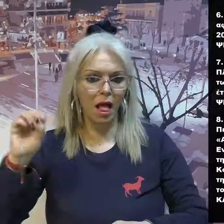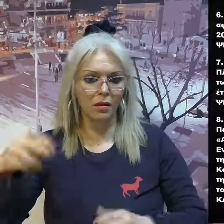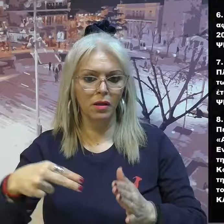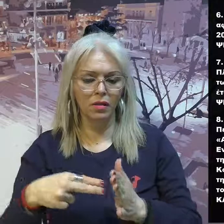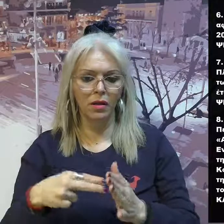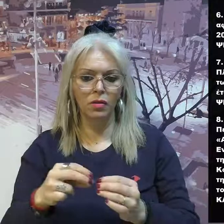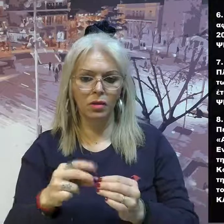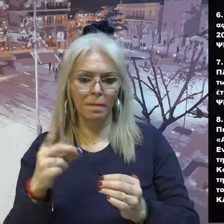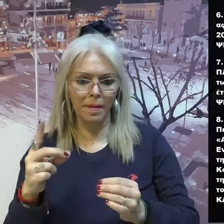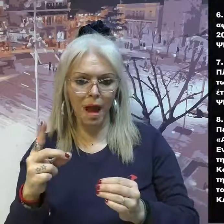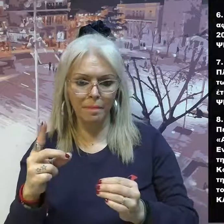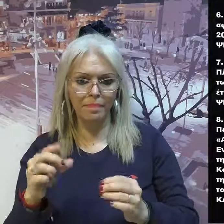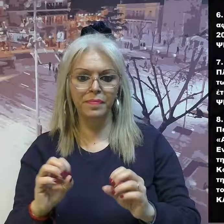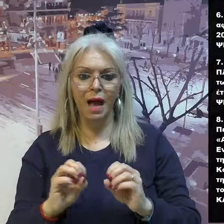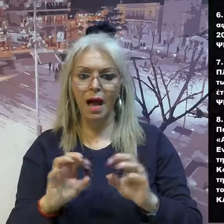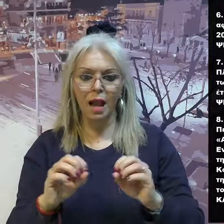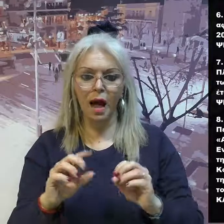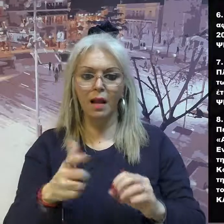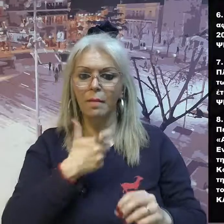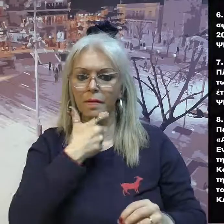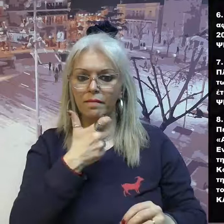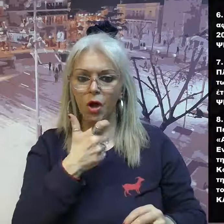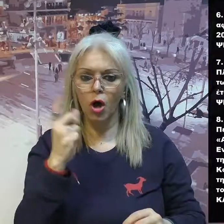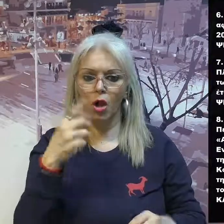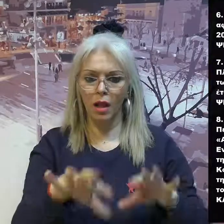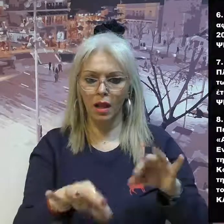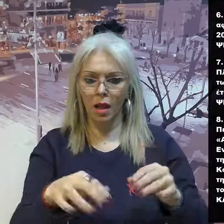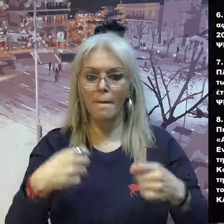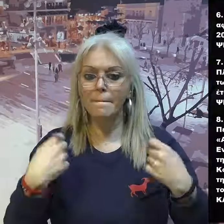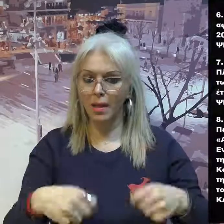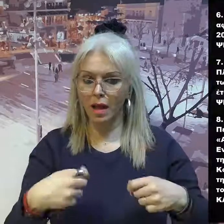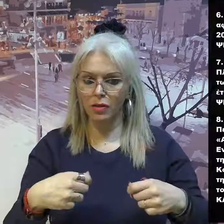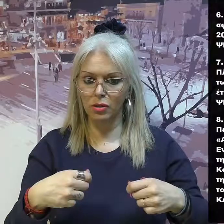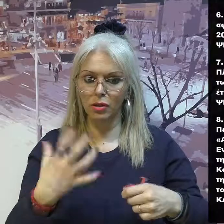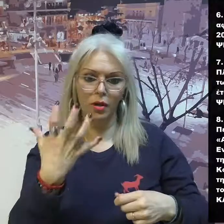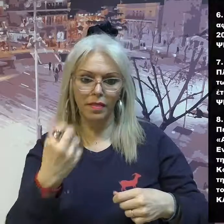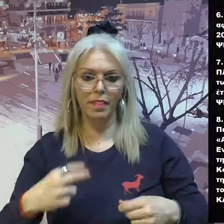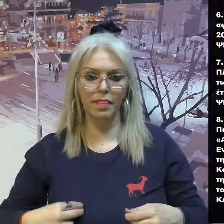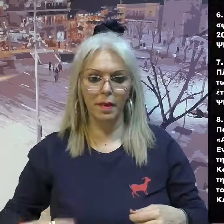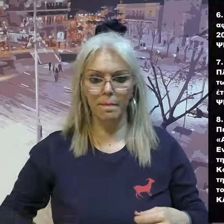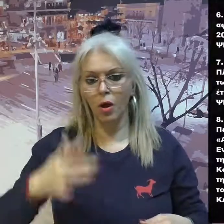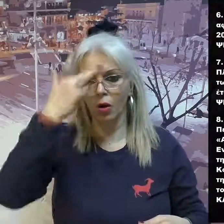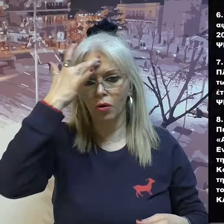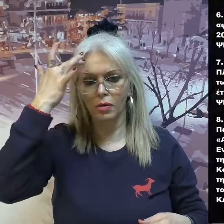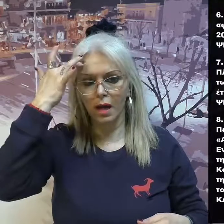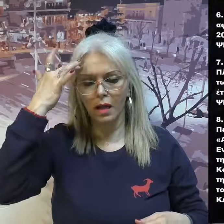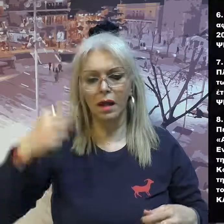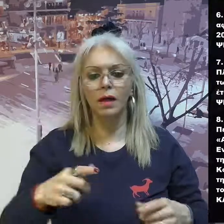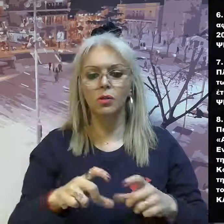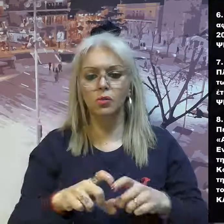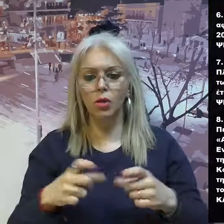7. Έγκριση αναμόρφωσης ολοκληρωμένου πλαισίου δράσης Δήμου Κοζάνης επί των στοιχείων του προϋπολογισμού οικονομικού έτους